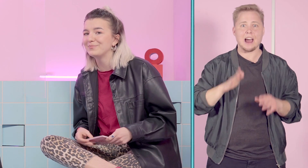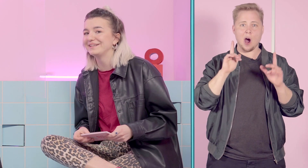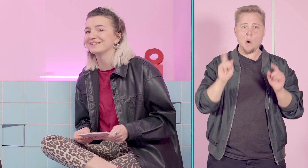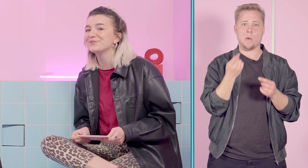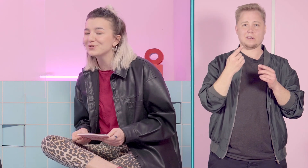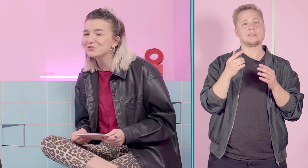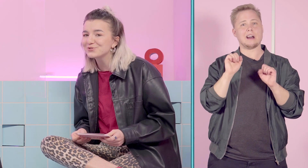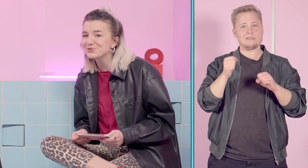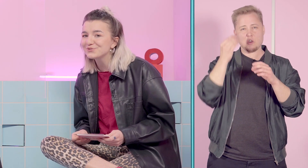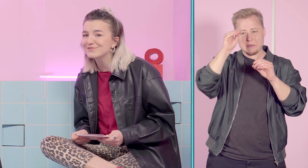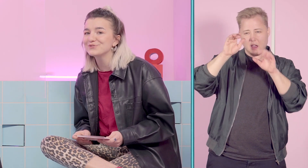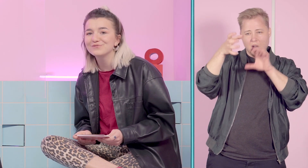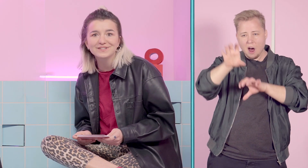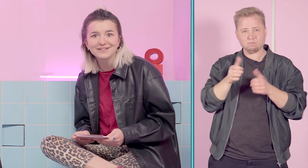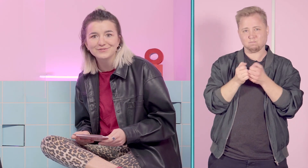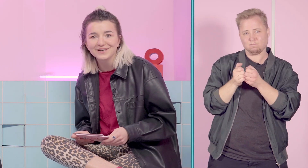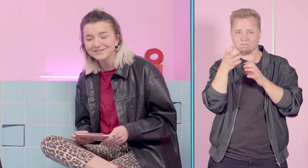ob ihr dazu auch schon Diskussionen führt und was ihr so denkt.